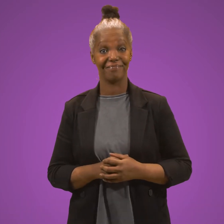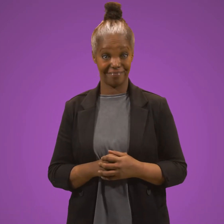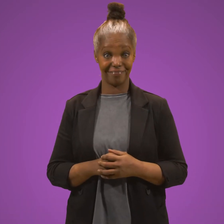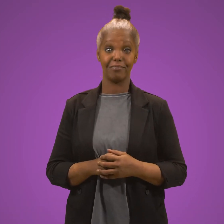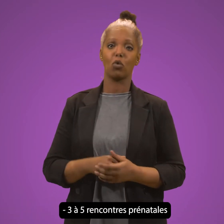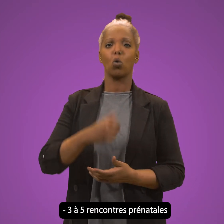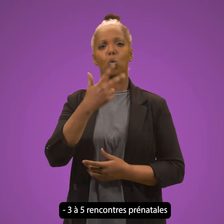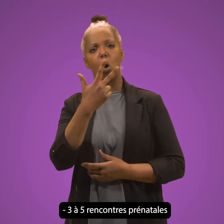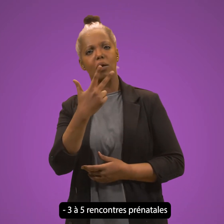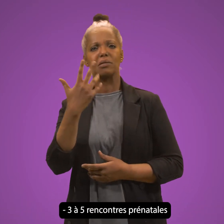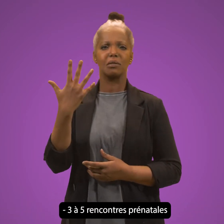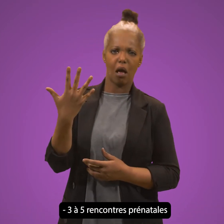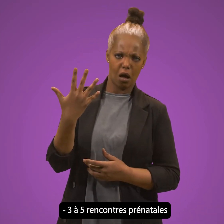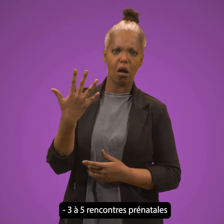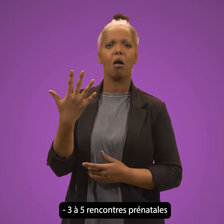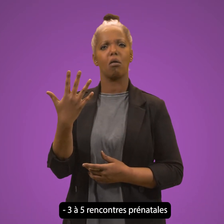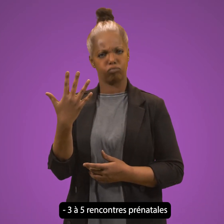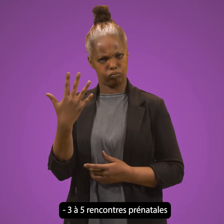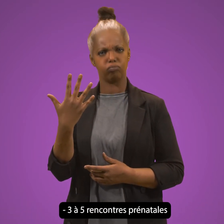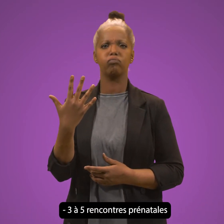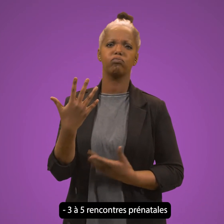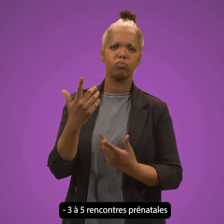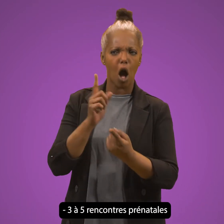3 à 5 rencontres prénatales